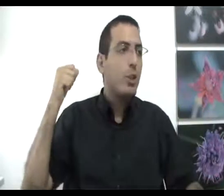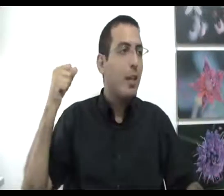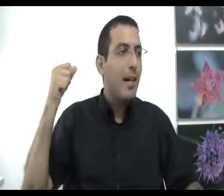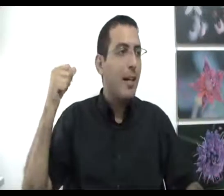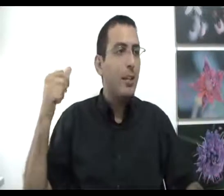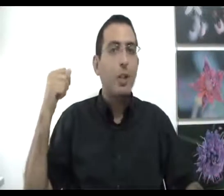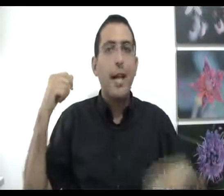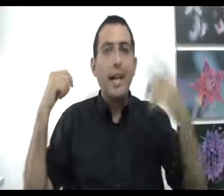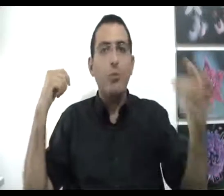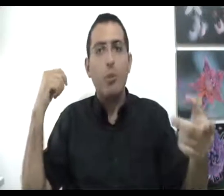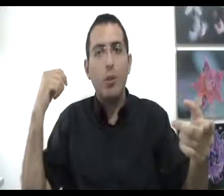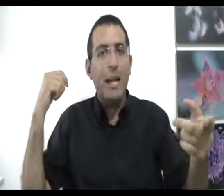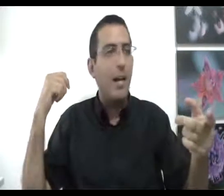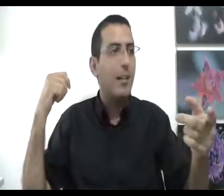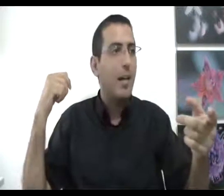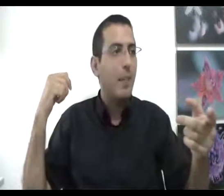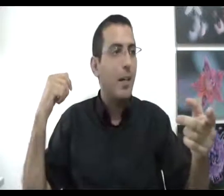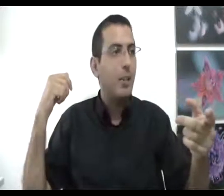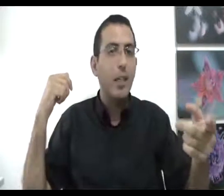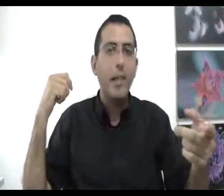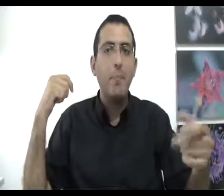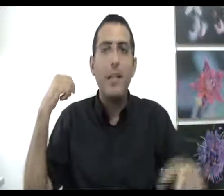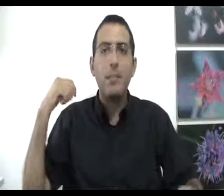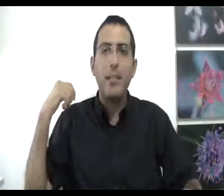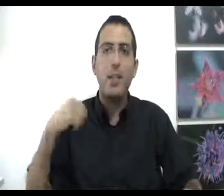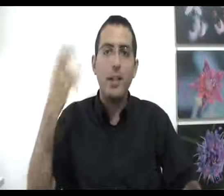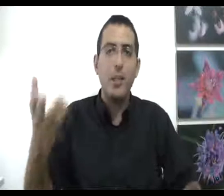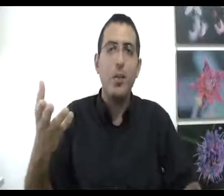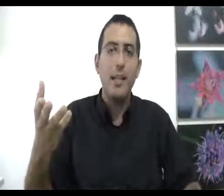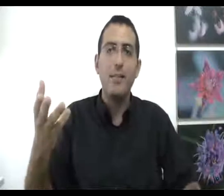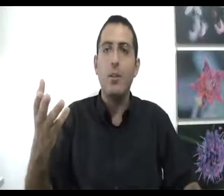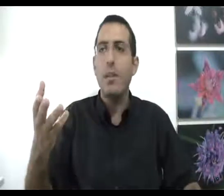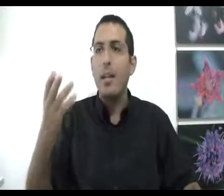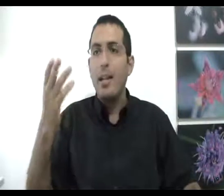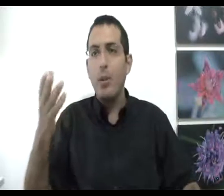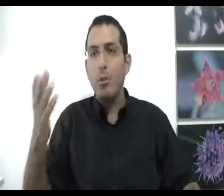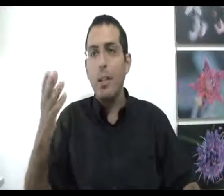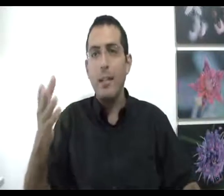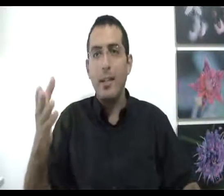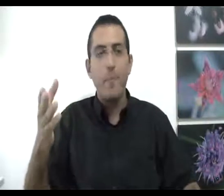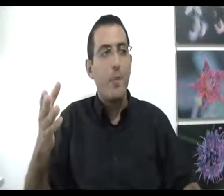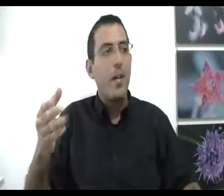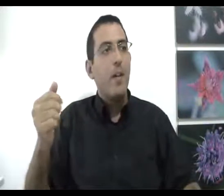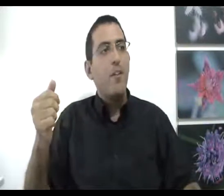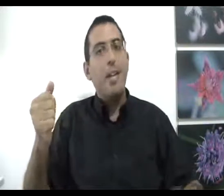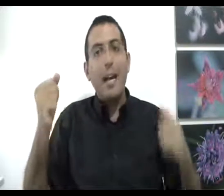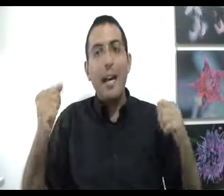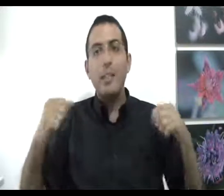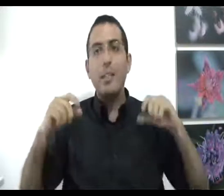שלך שאין אותו לאדם השני מה יש בידע שלך שיכול לעזור לאותו חרדה ואחרי שאתה